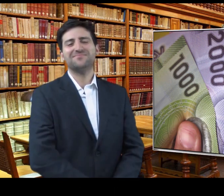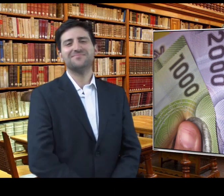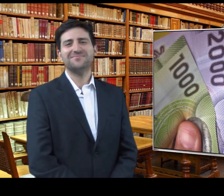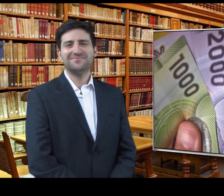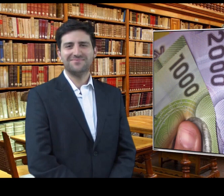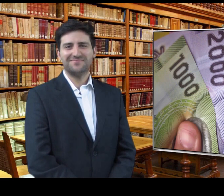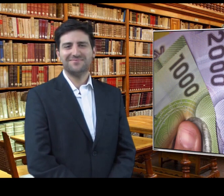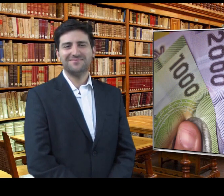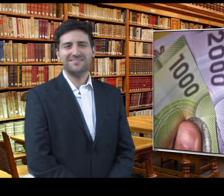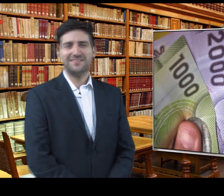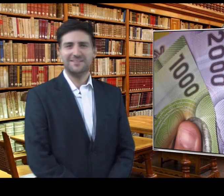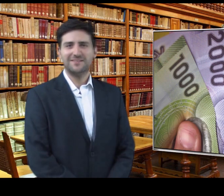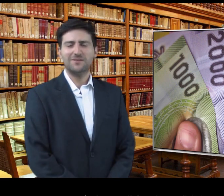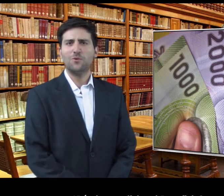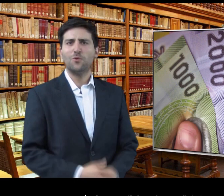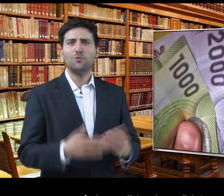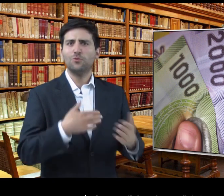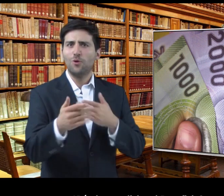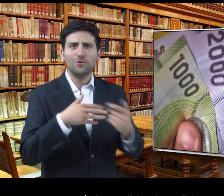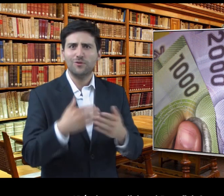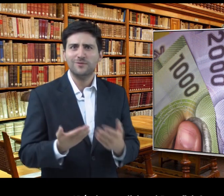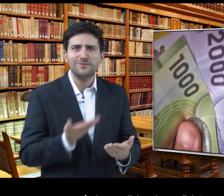reajuste. ¿Dónde se solicita el beneficio?